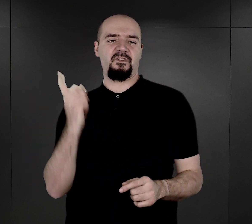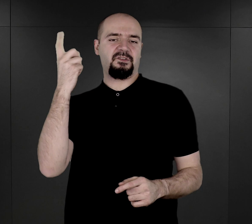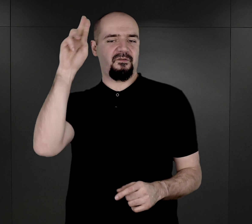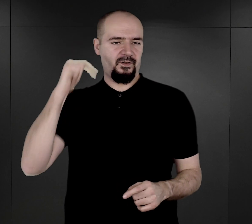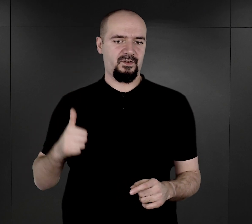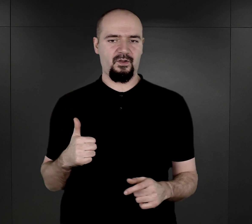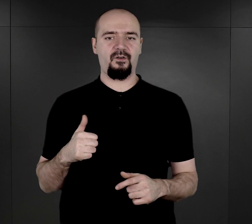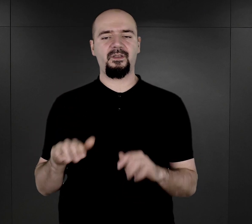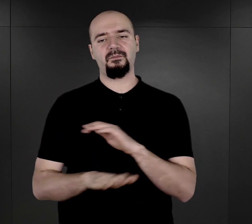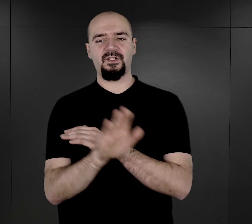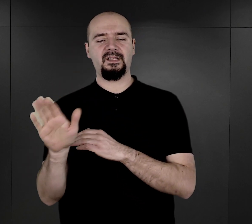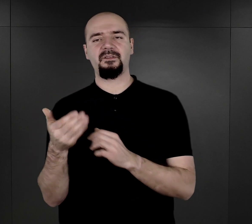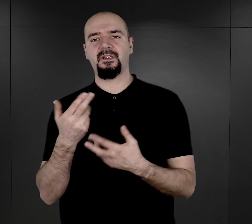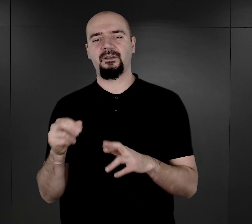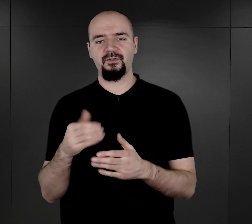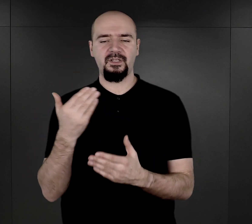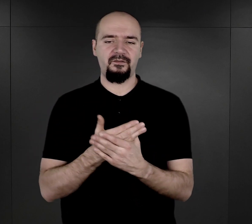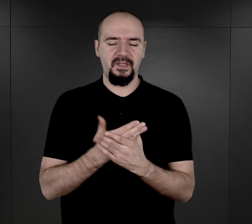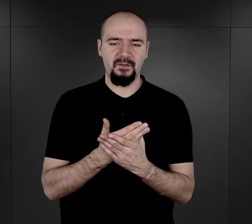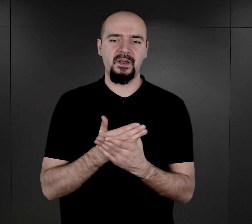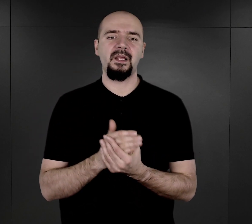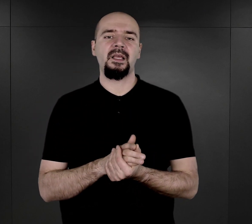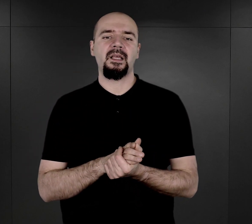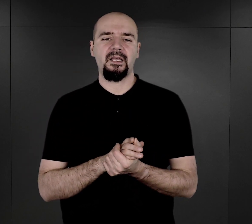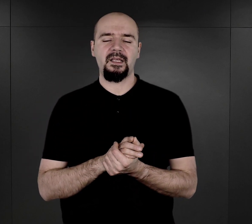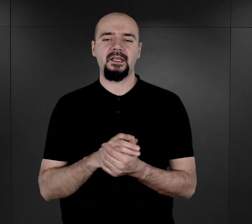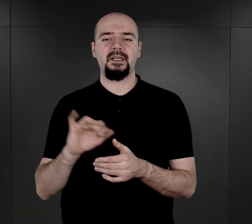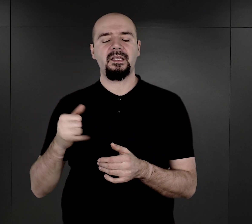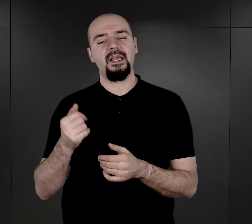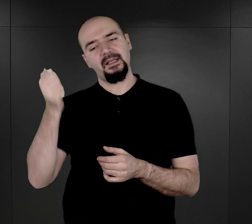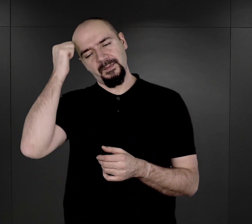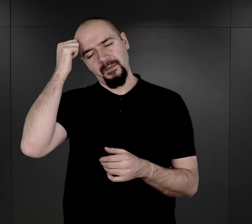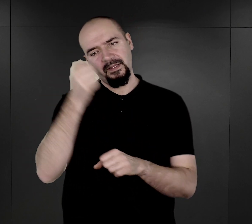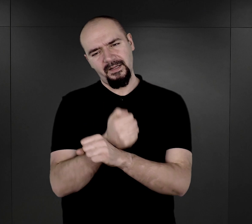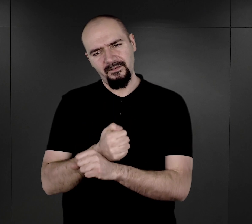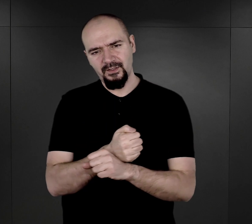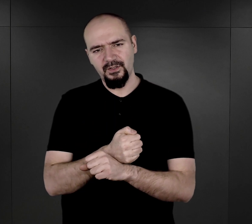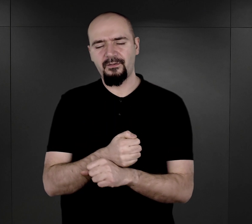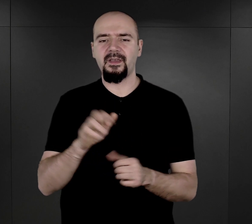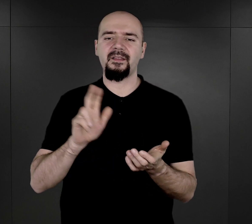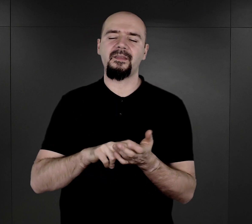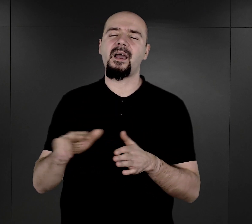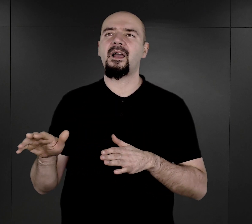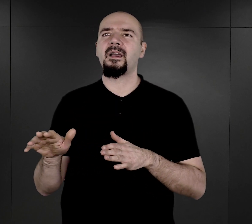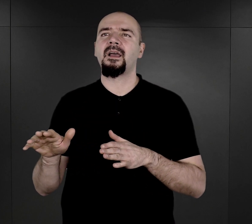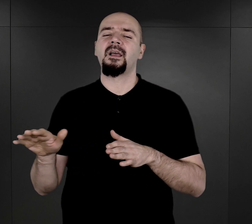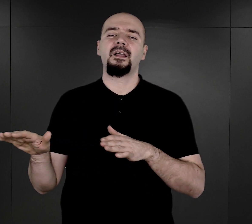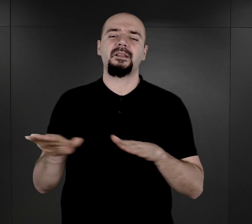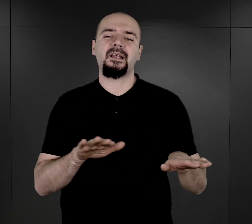przedstawiciele różnych firm. Jak zapamiętali więźniowie, na terenie obozu romskiego były